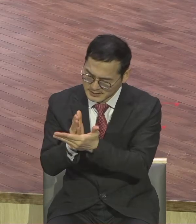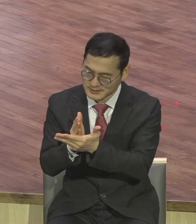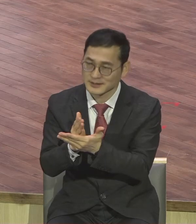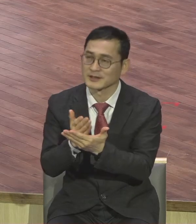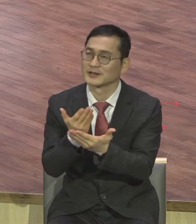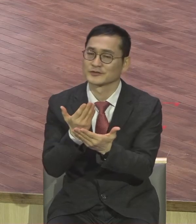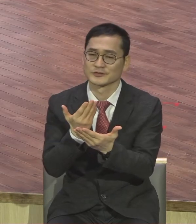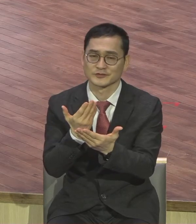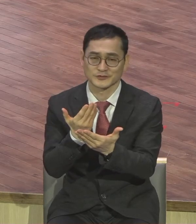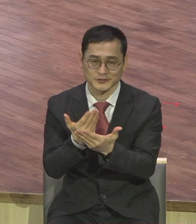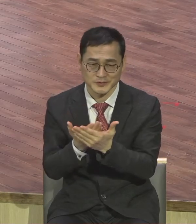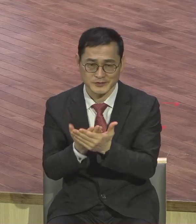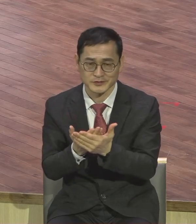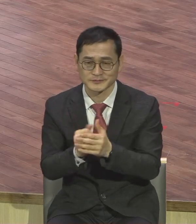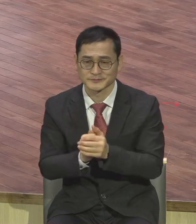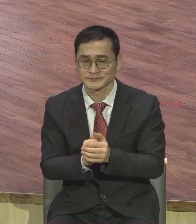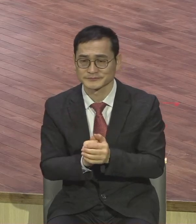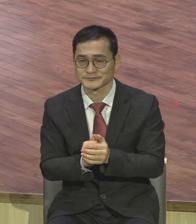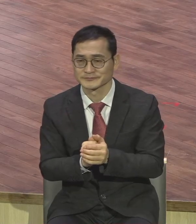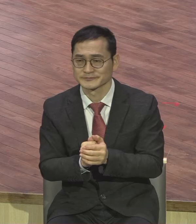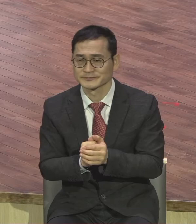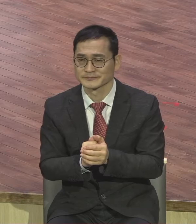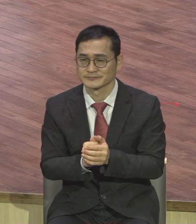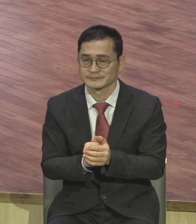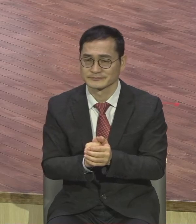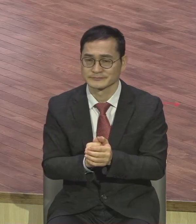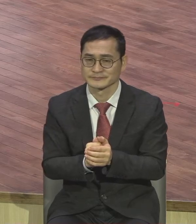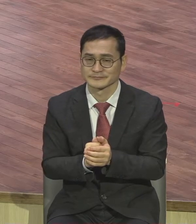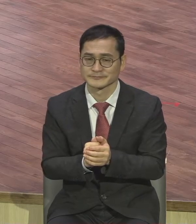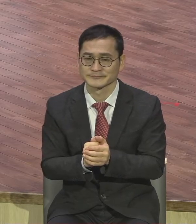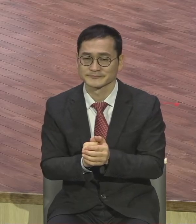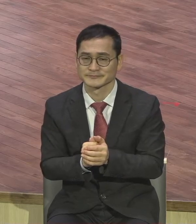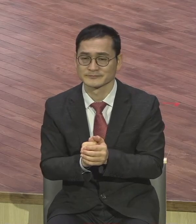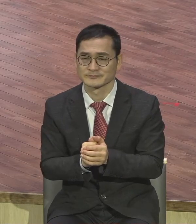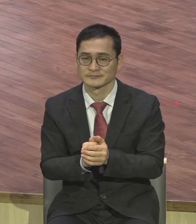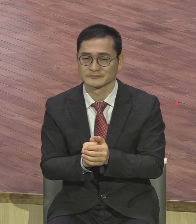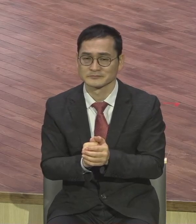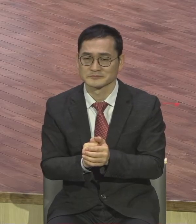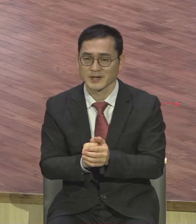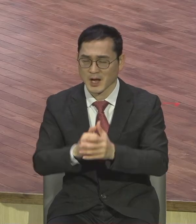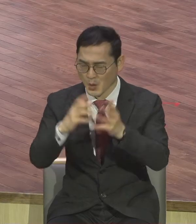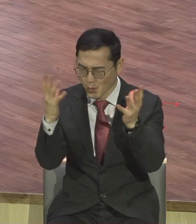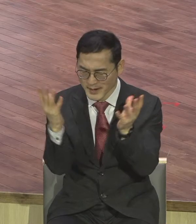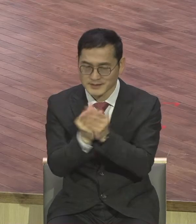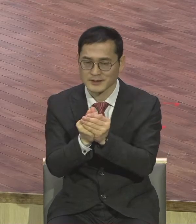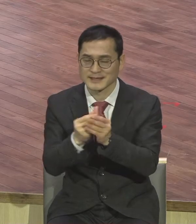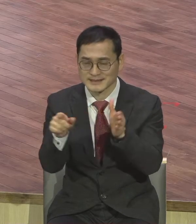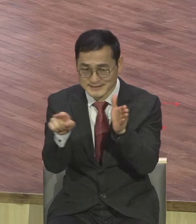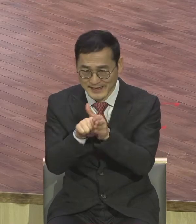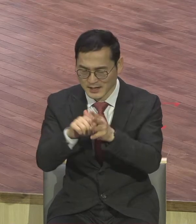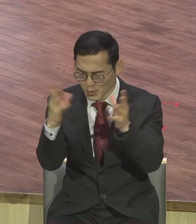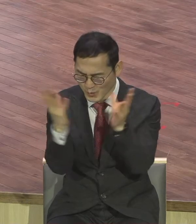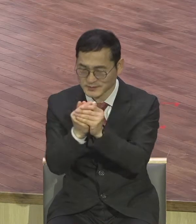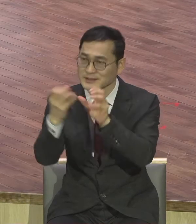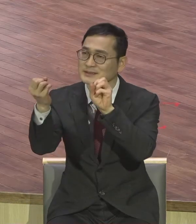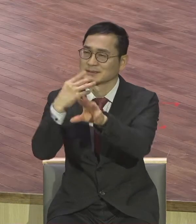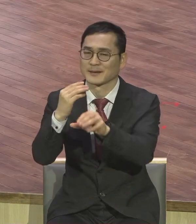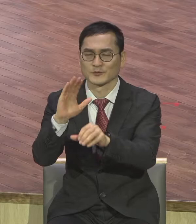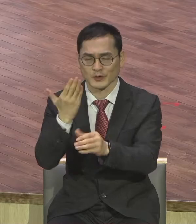전천후 응답 박자야 조사사 이런 신앙인들 다 되시기를